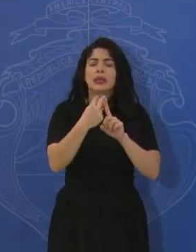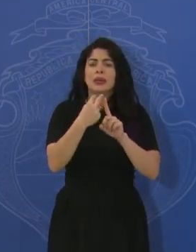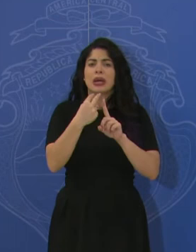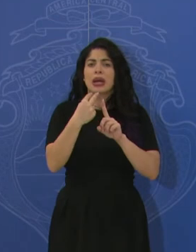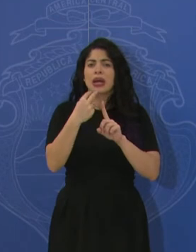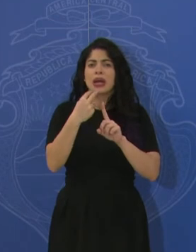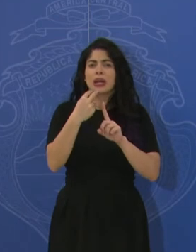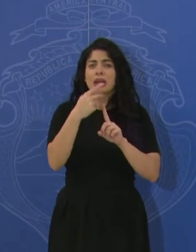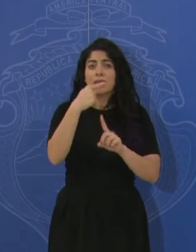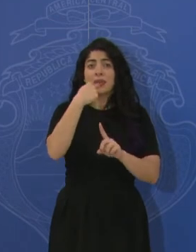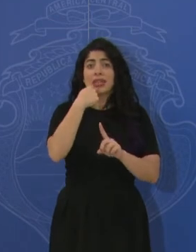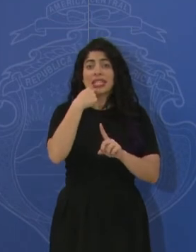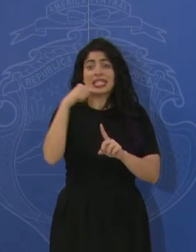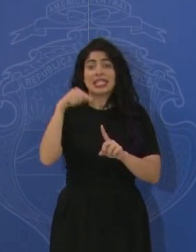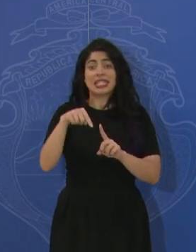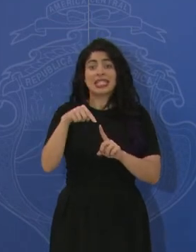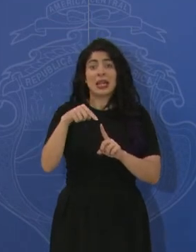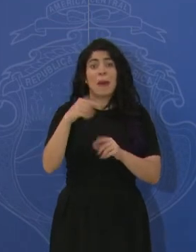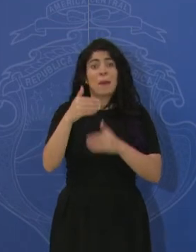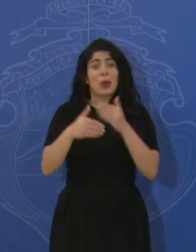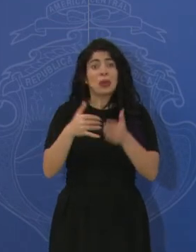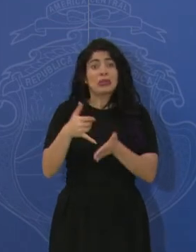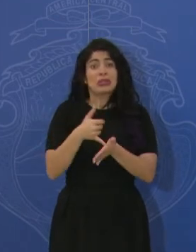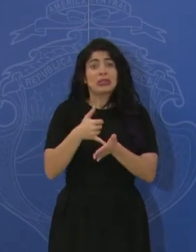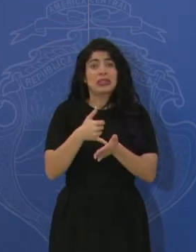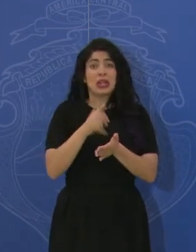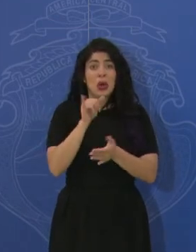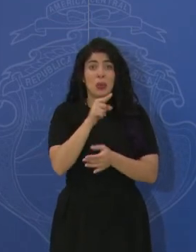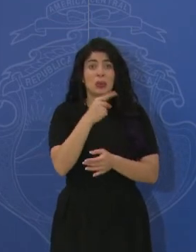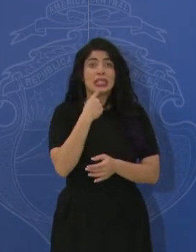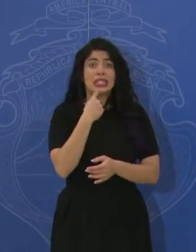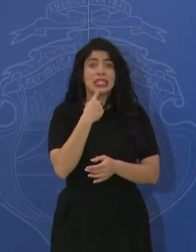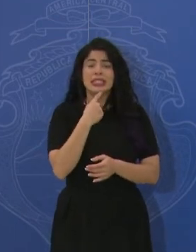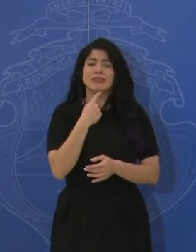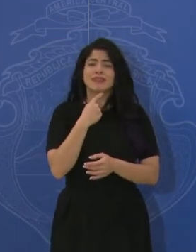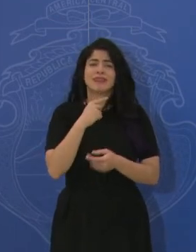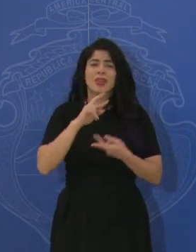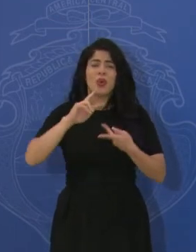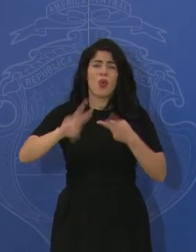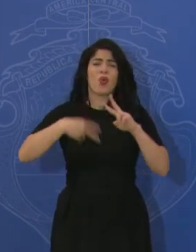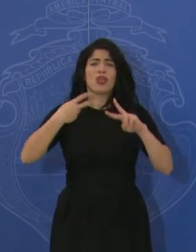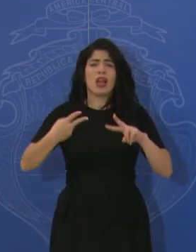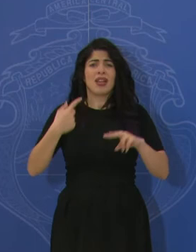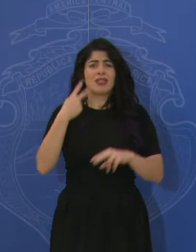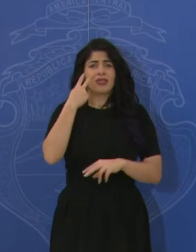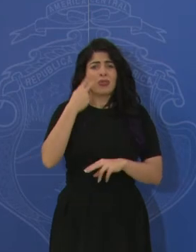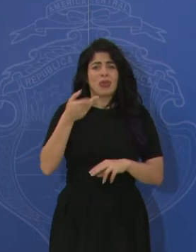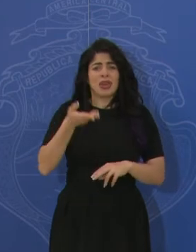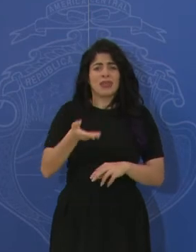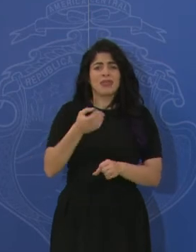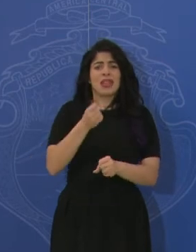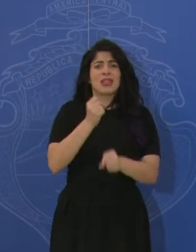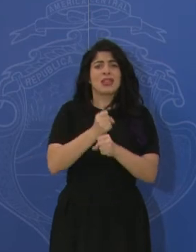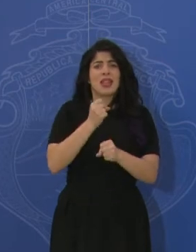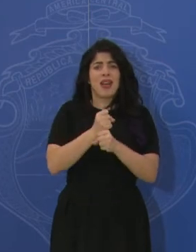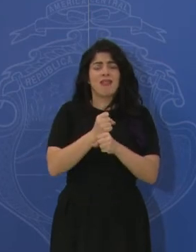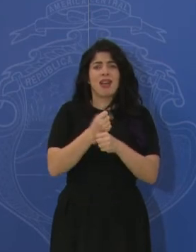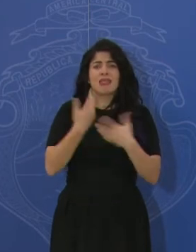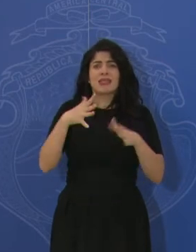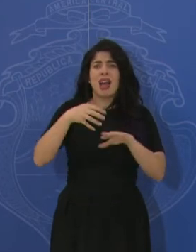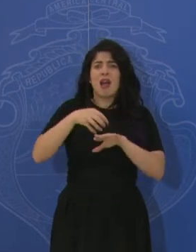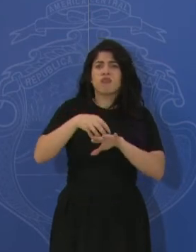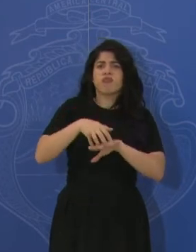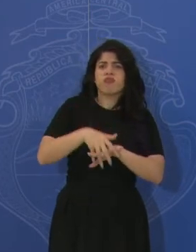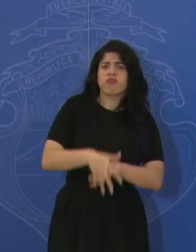esto es un proceso raquítico, como usted lo dijo. Todo lo contrario, me parece que es un trabajo que hoy ha echado raíces,